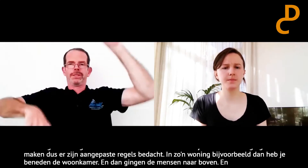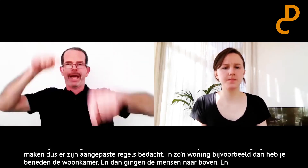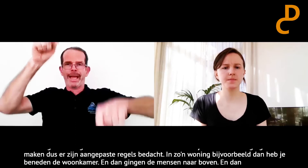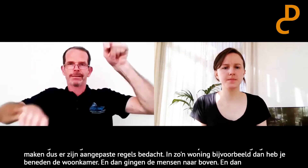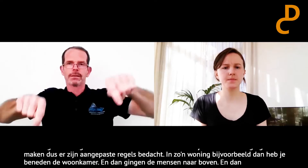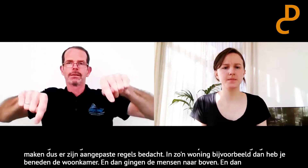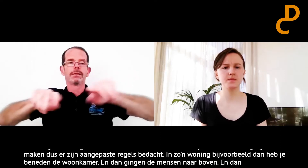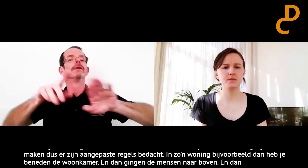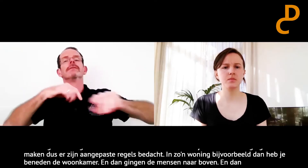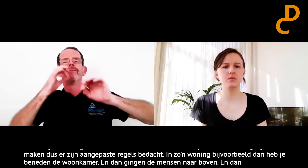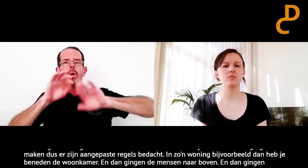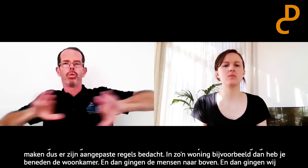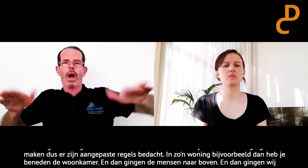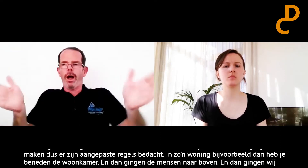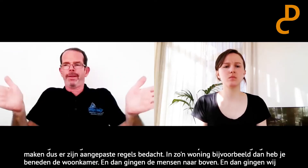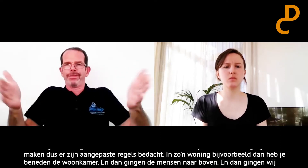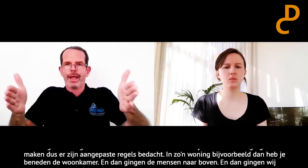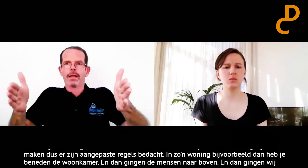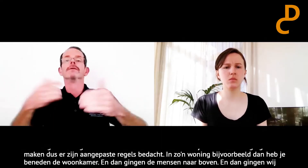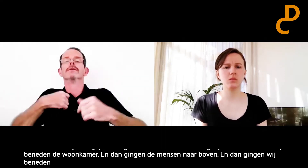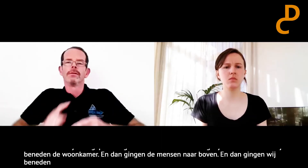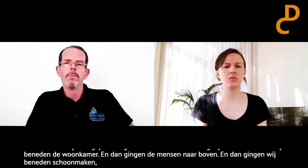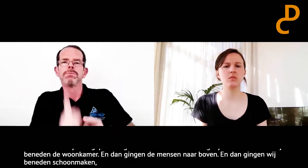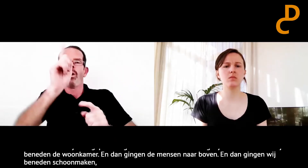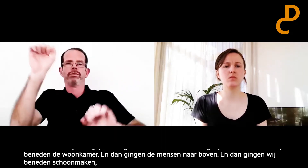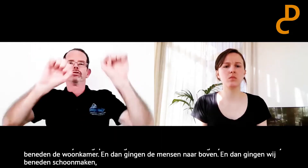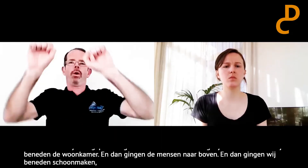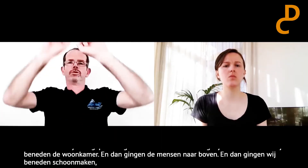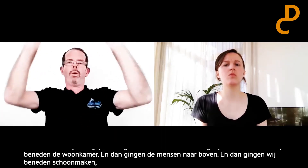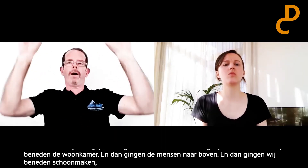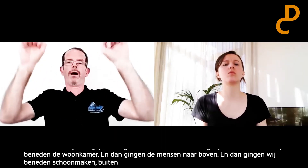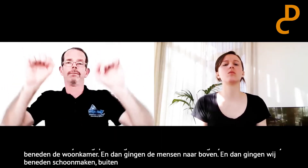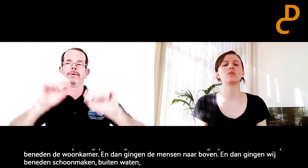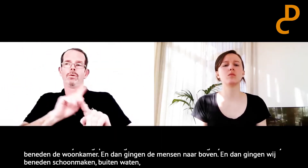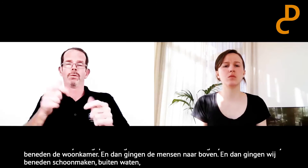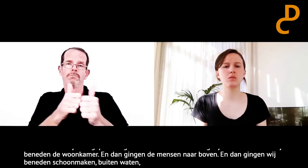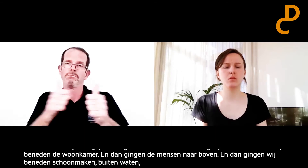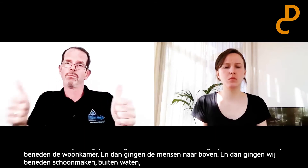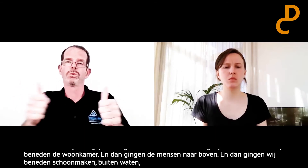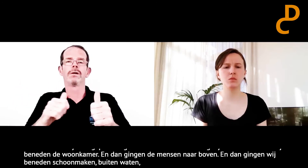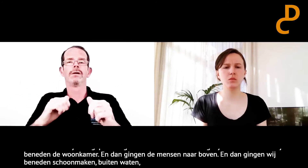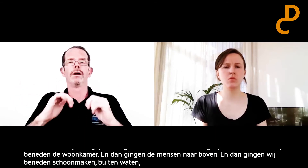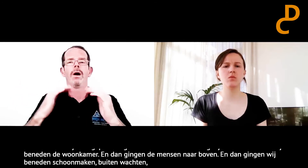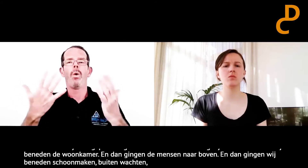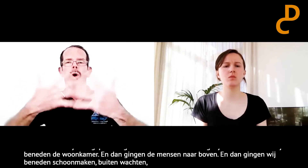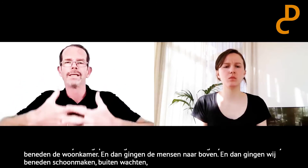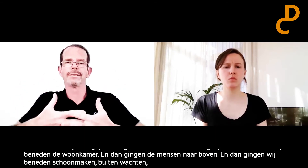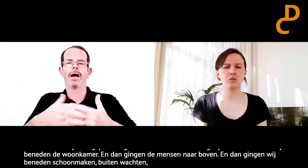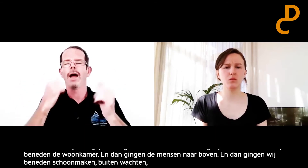wij weer buiten wachten. Kwamen de mensen weer naar beneden. En dan gingen de woonkamers dicht. En dan mochten wij boven schoonmaken. Nou en dat was verder prima.